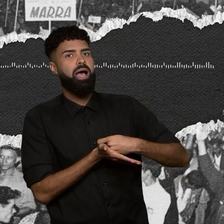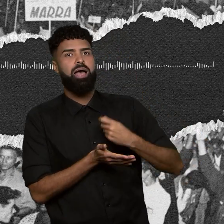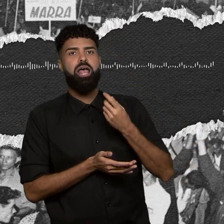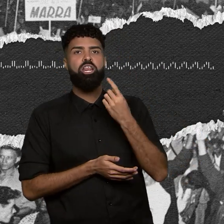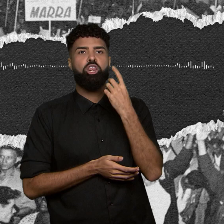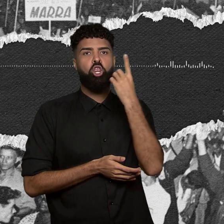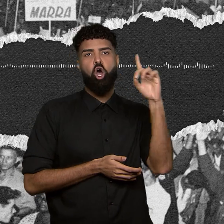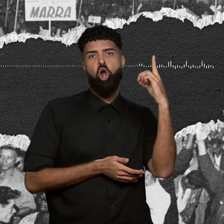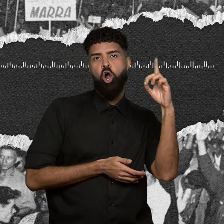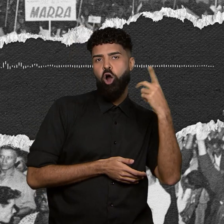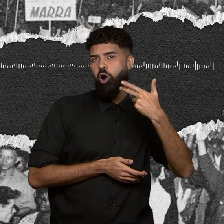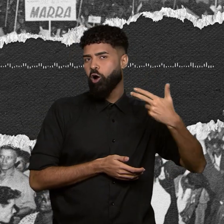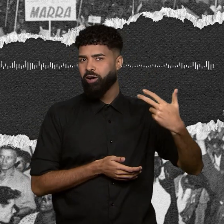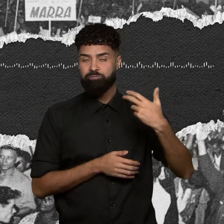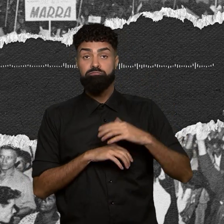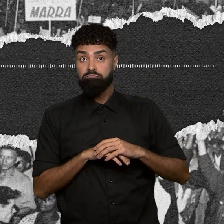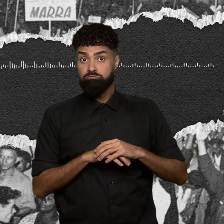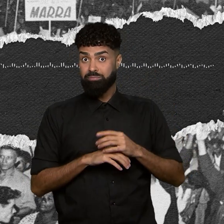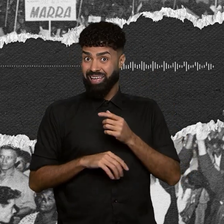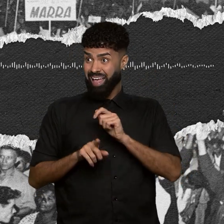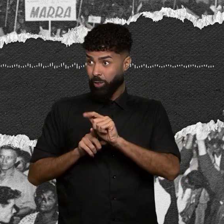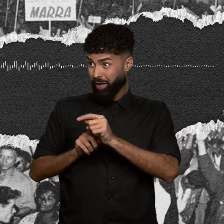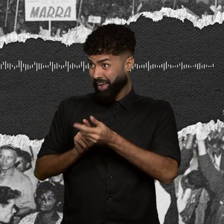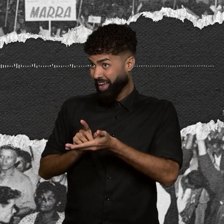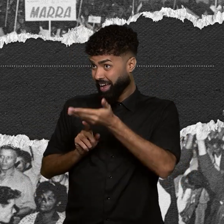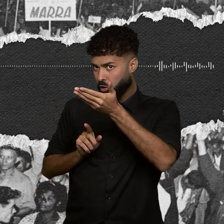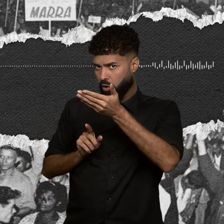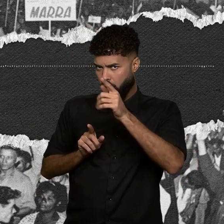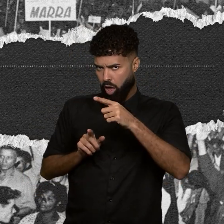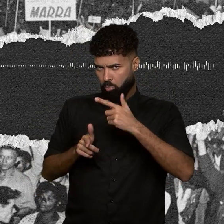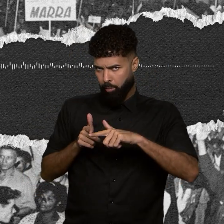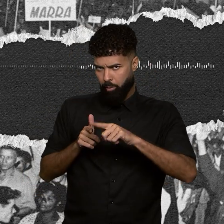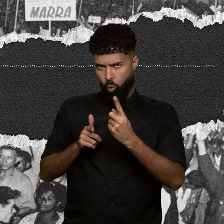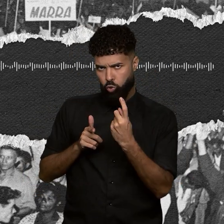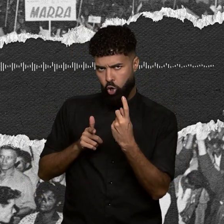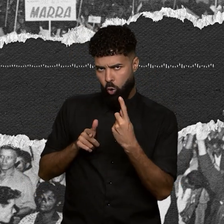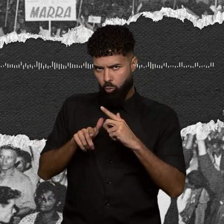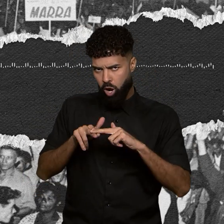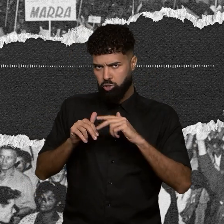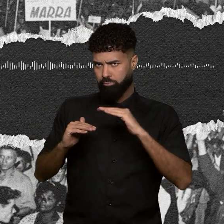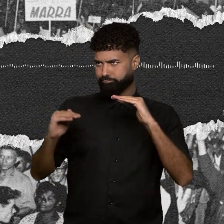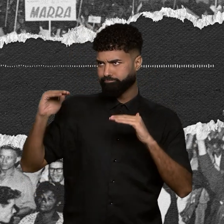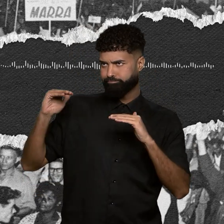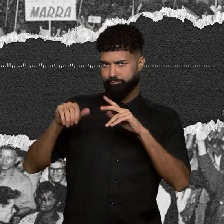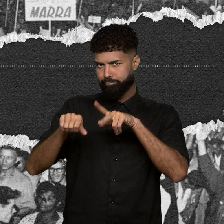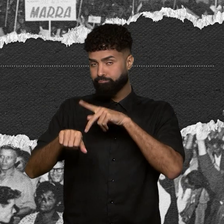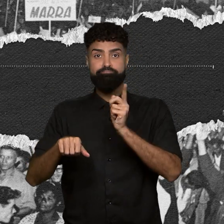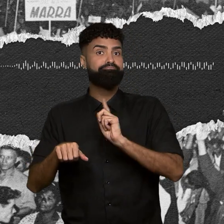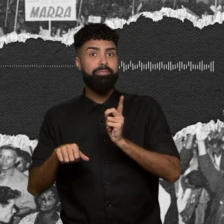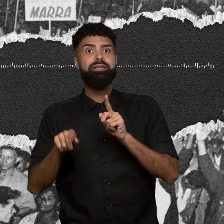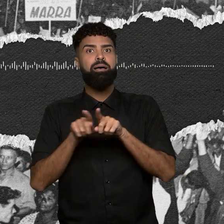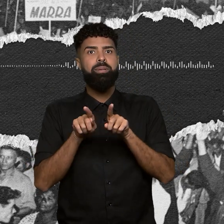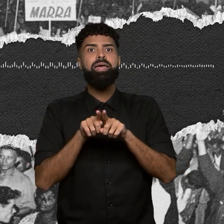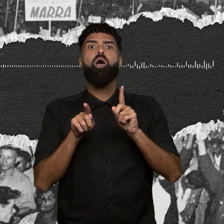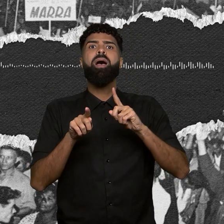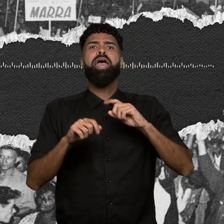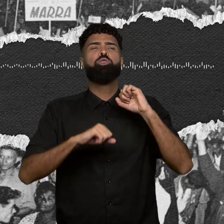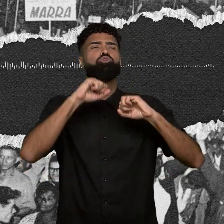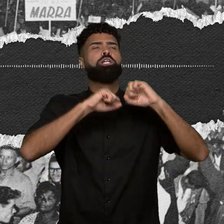era a única consequência da modernização num país desigual. Até porque o pedágio da industrialização, quem pagou foram os trabalhadores.